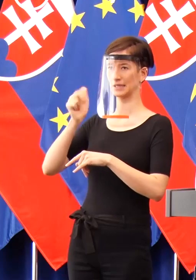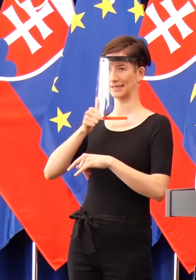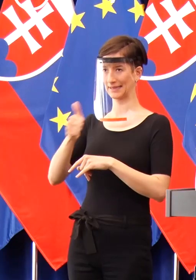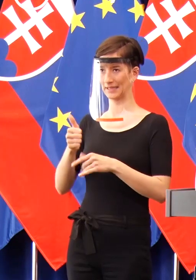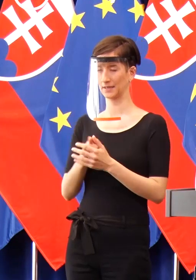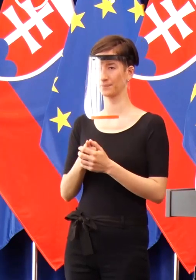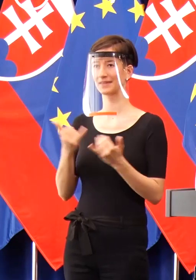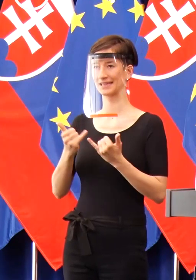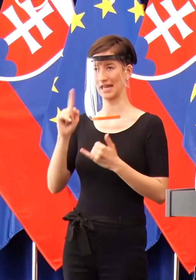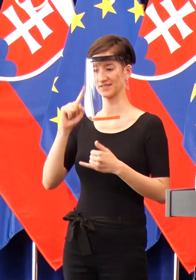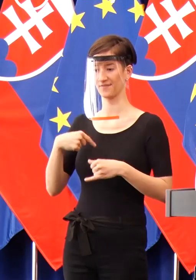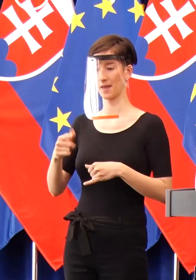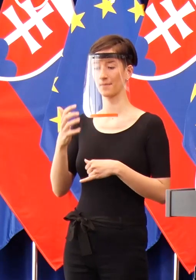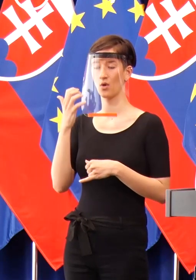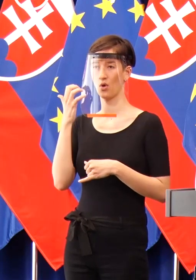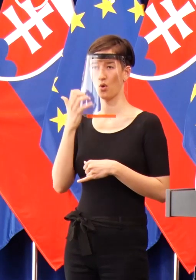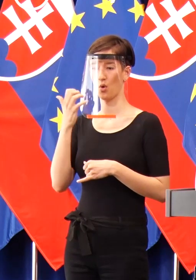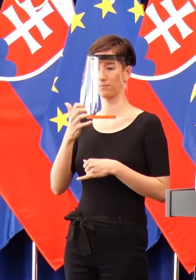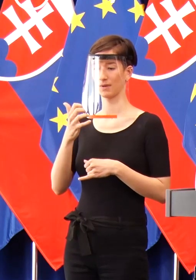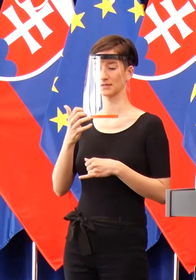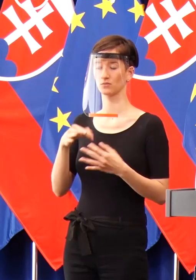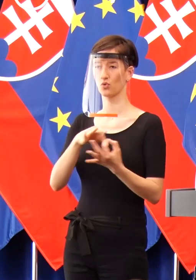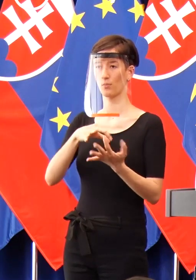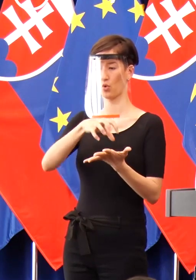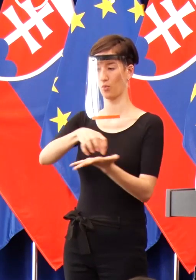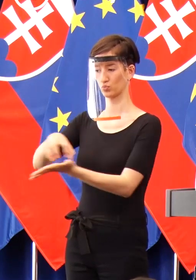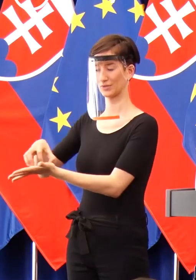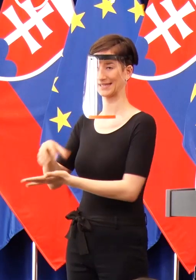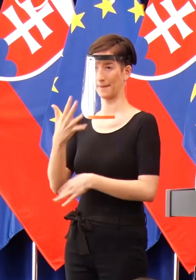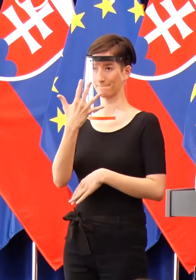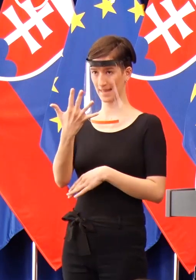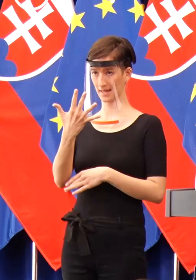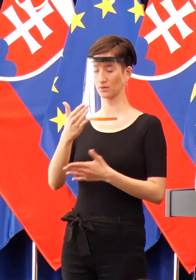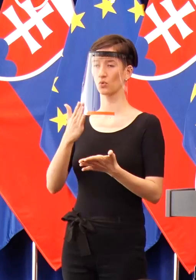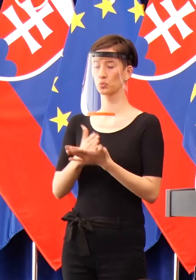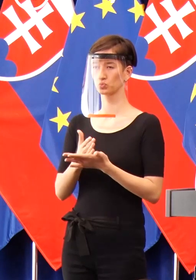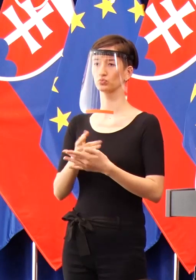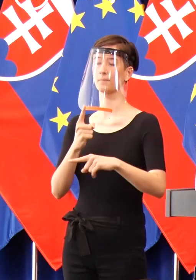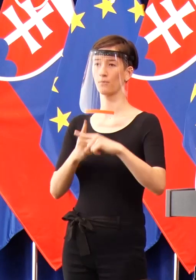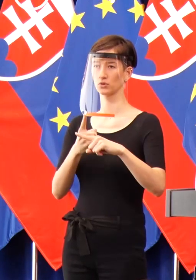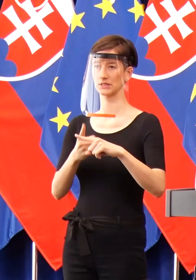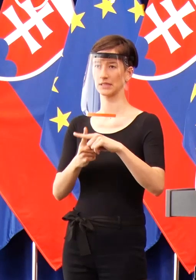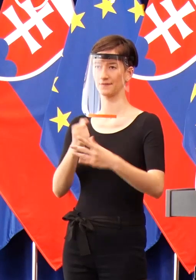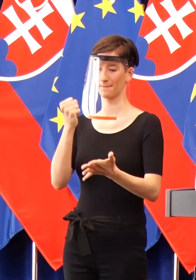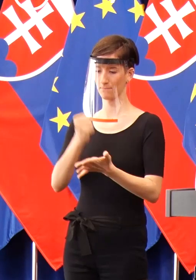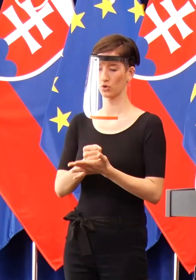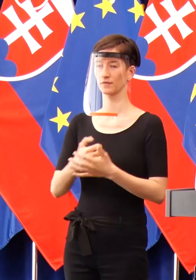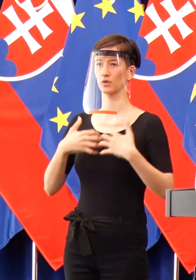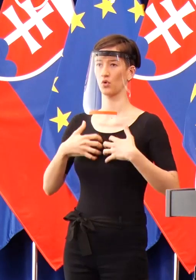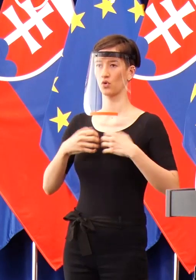pozitívnych osad a v týchto piatých osadách alebo lokalitách je minimálne 31